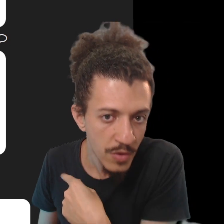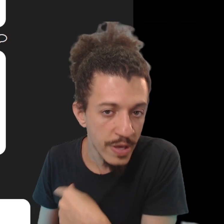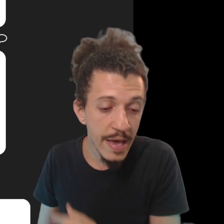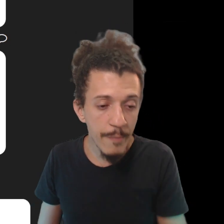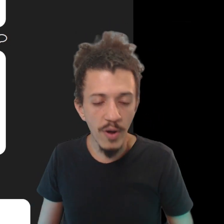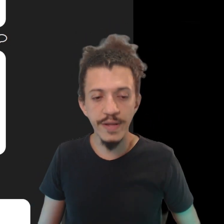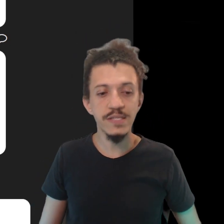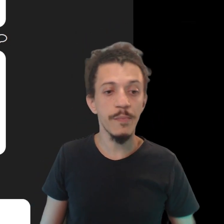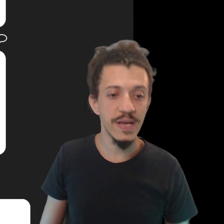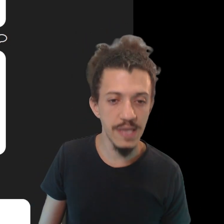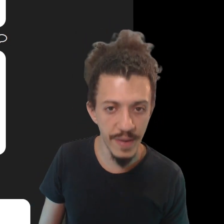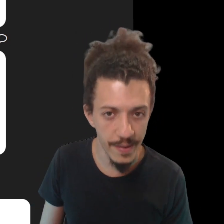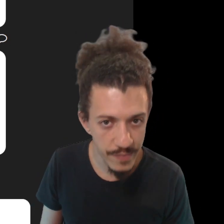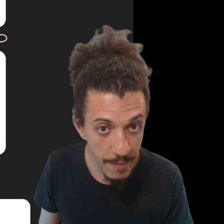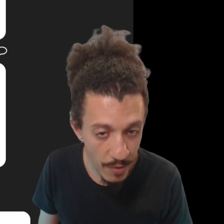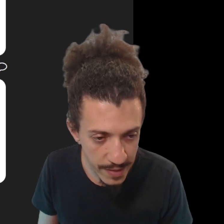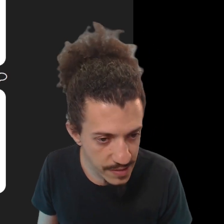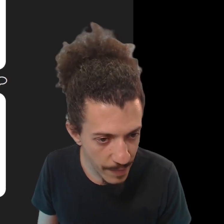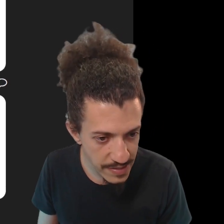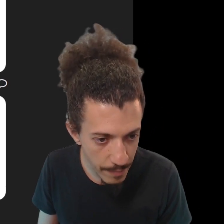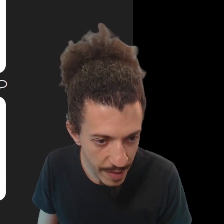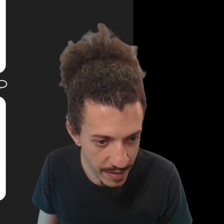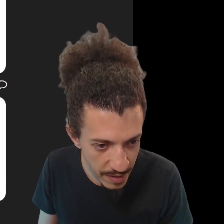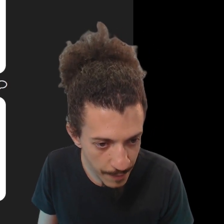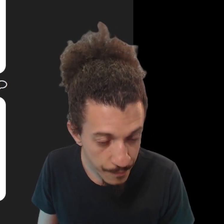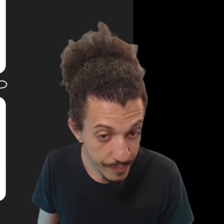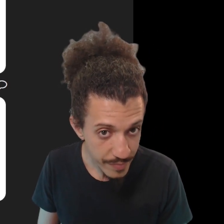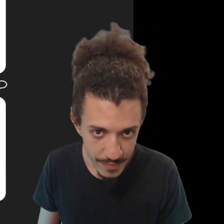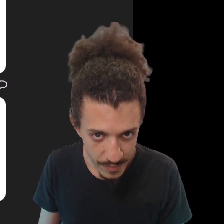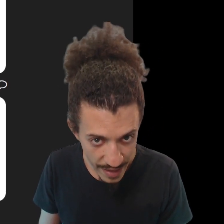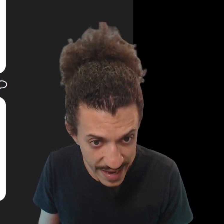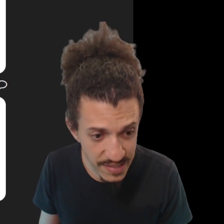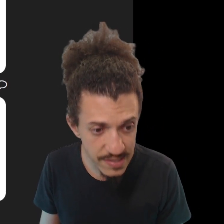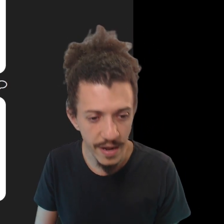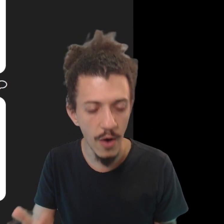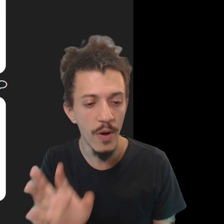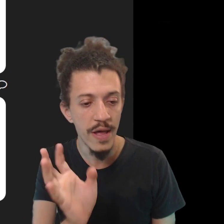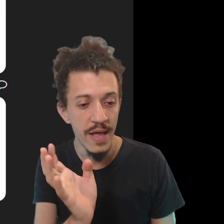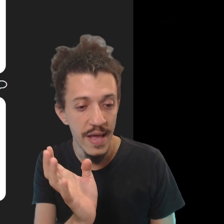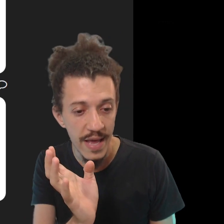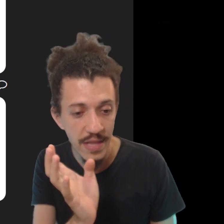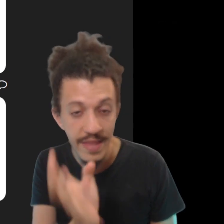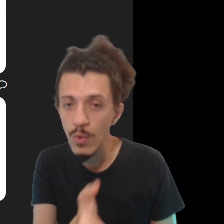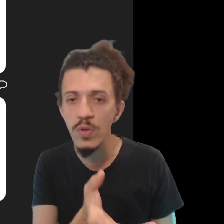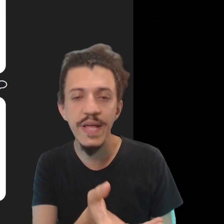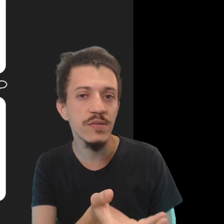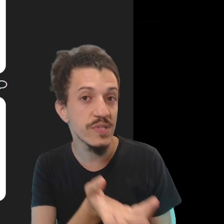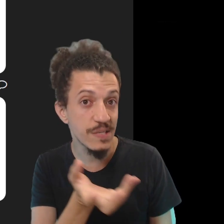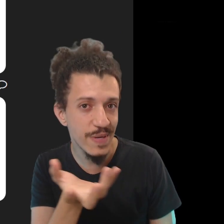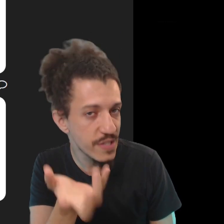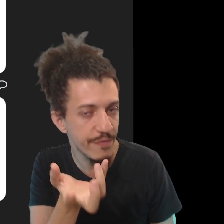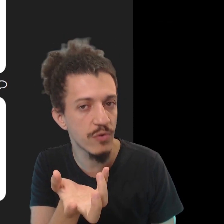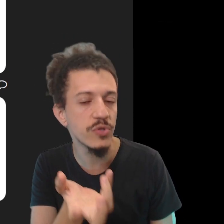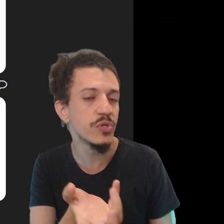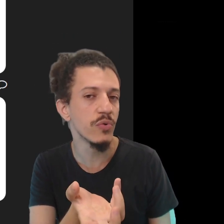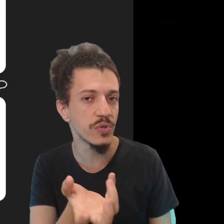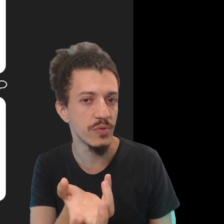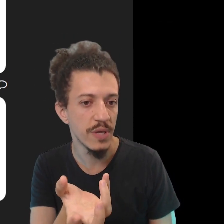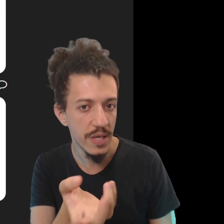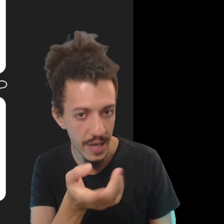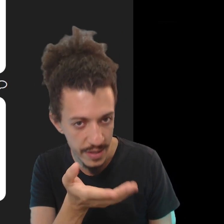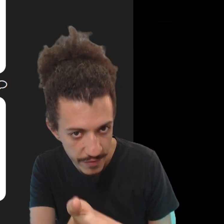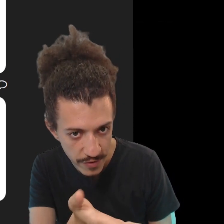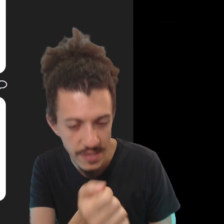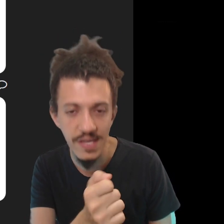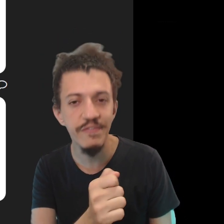E aqui, o é importante você perceber? É importante você perceber que esse sinal, ele tem contextos específicos de